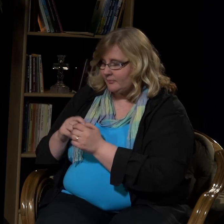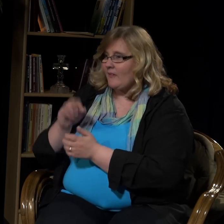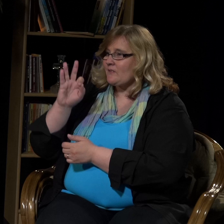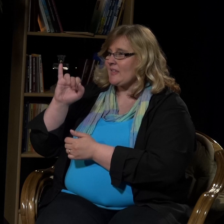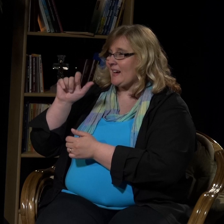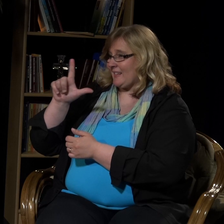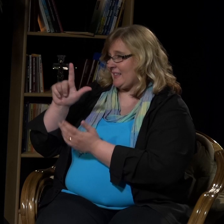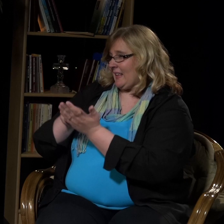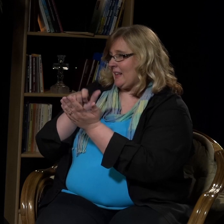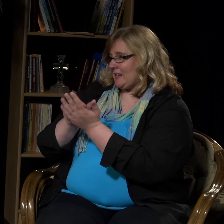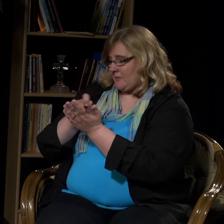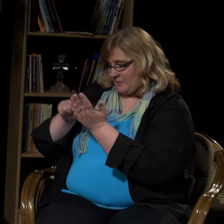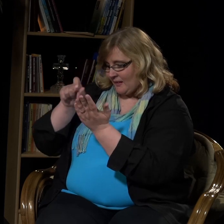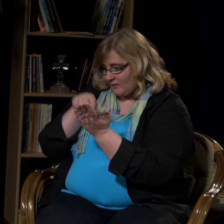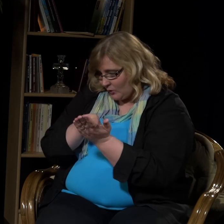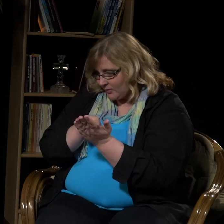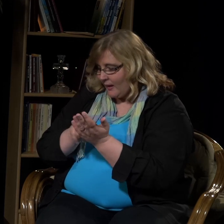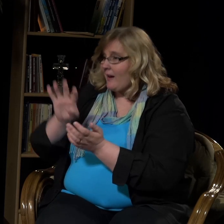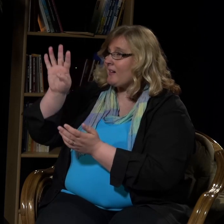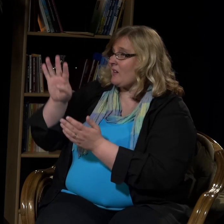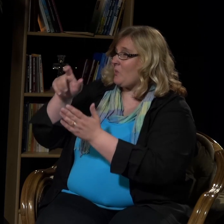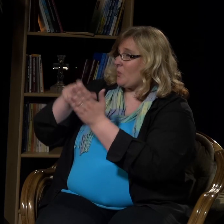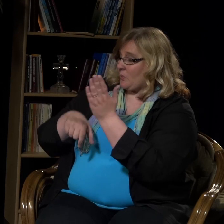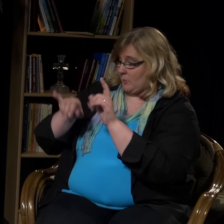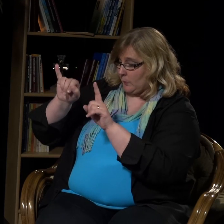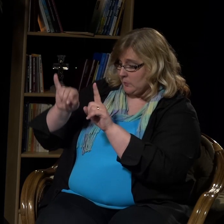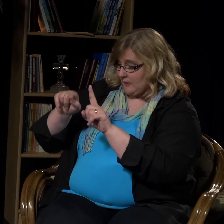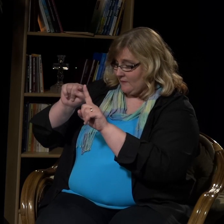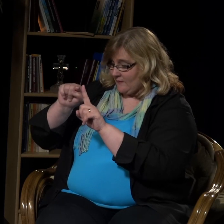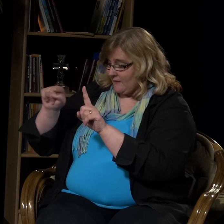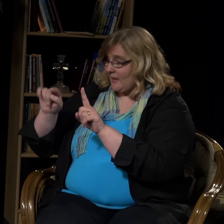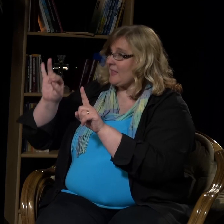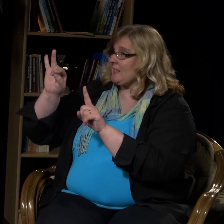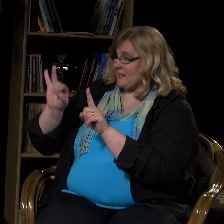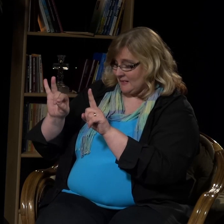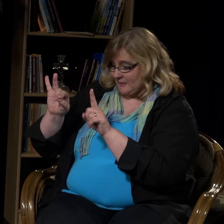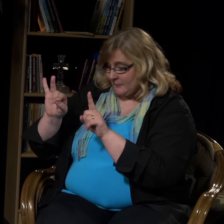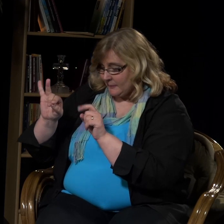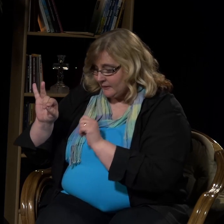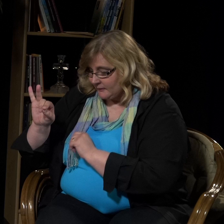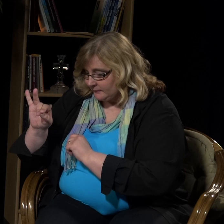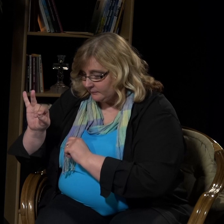Kolmantena on rauha. Siihen liittyen luen Filippiläiskirjeestä 4